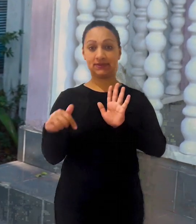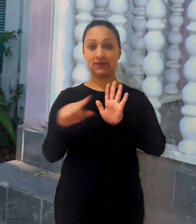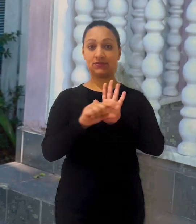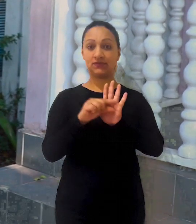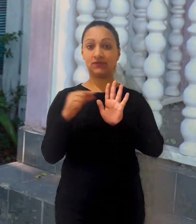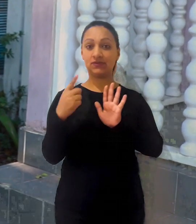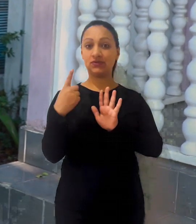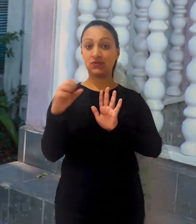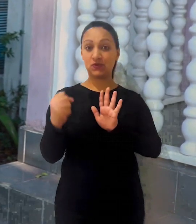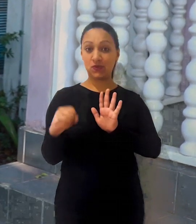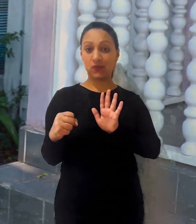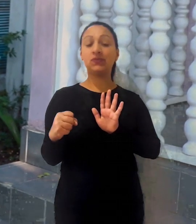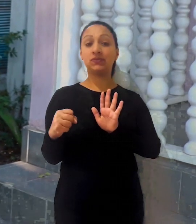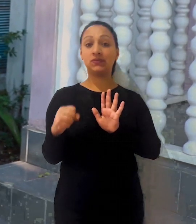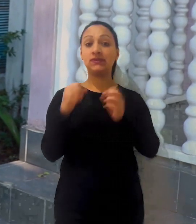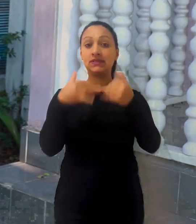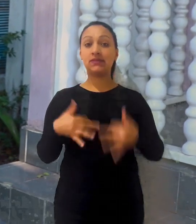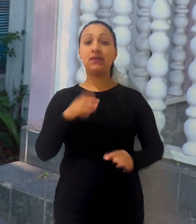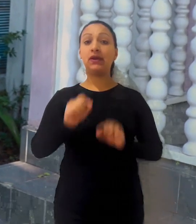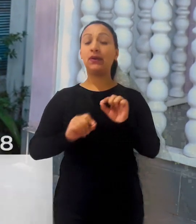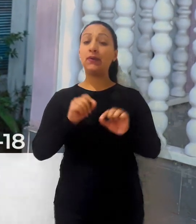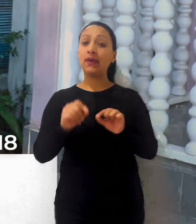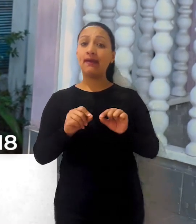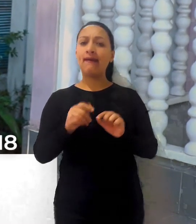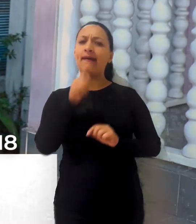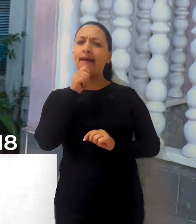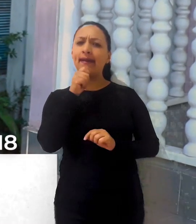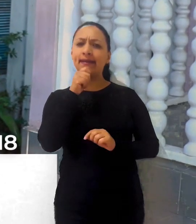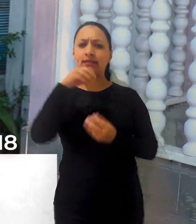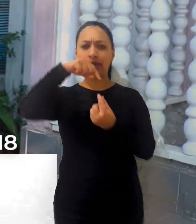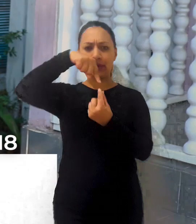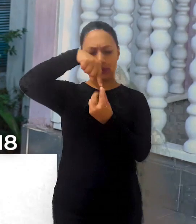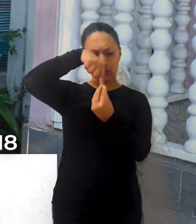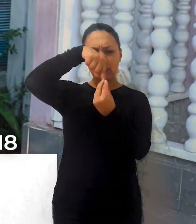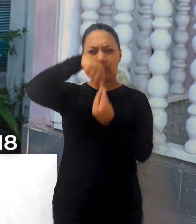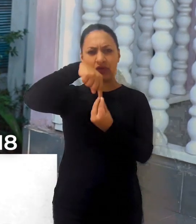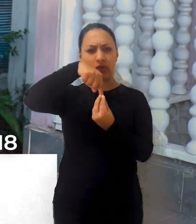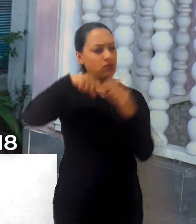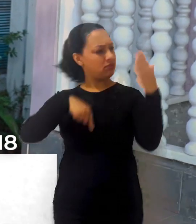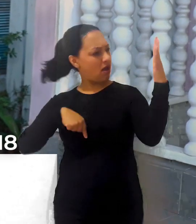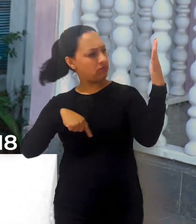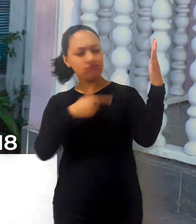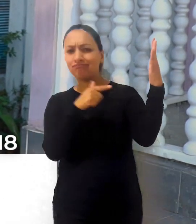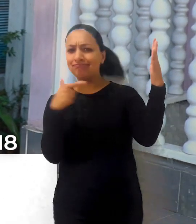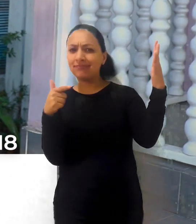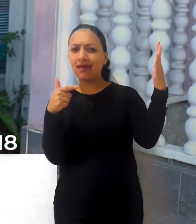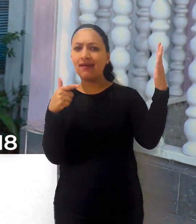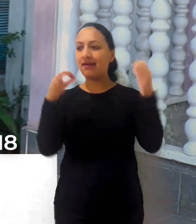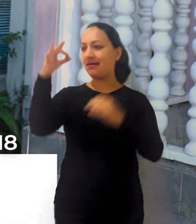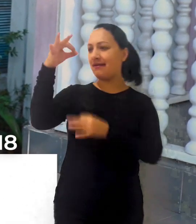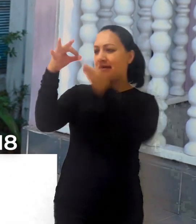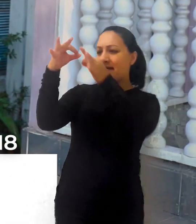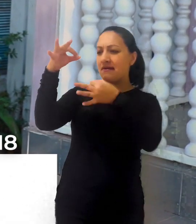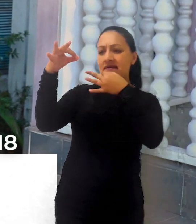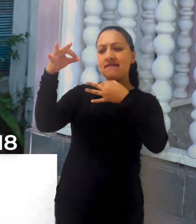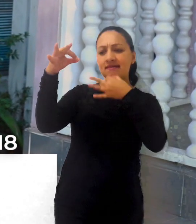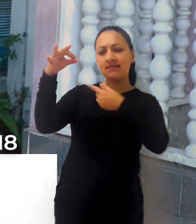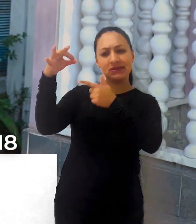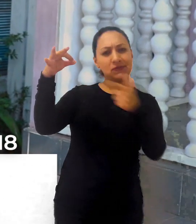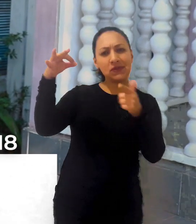17 e 18, que diz assim Porque ainda que a figueira não floresça, nem haja fruto na vide, ainda que decepcione o